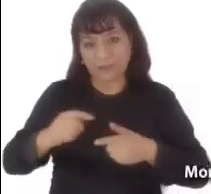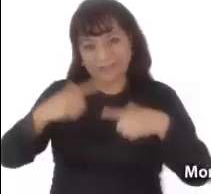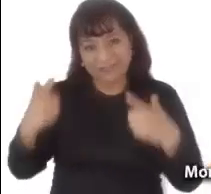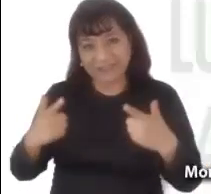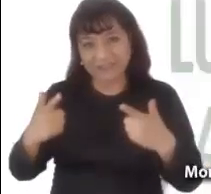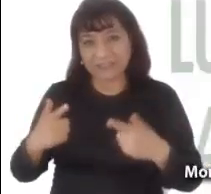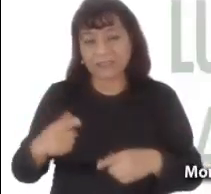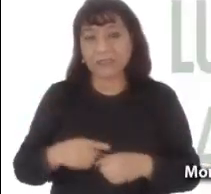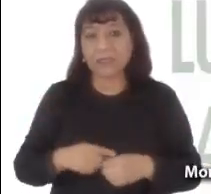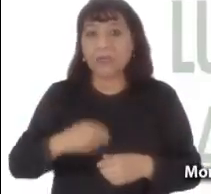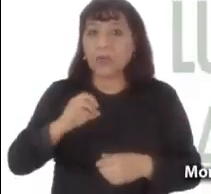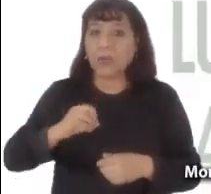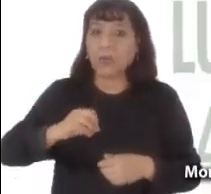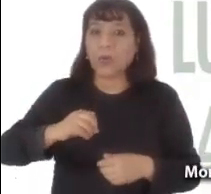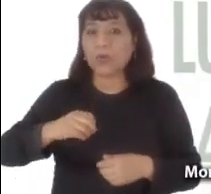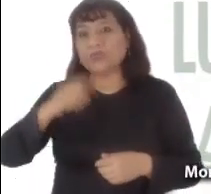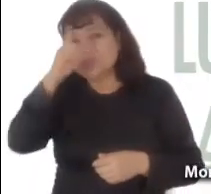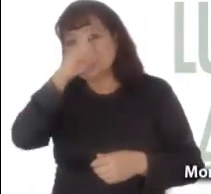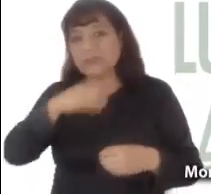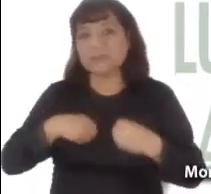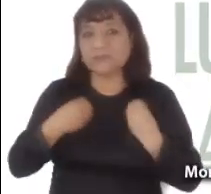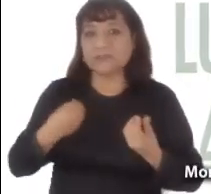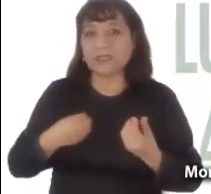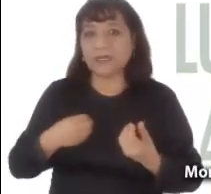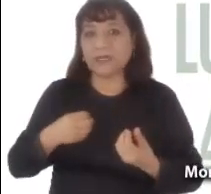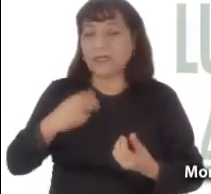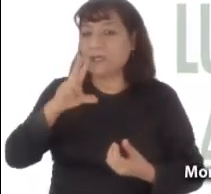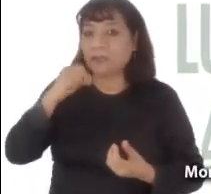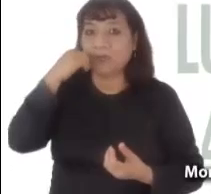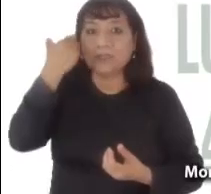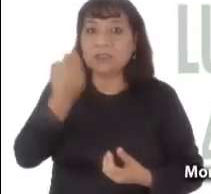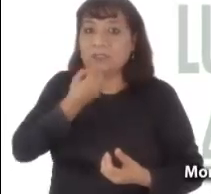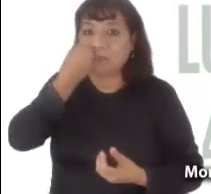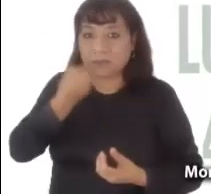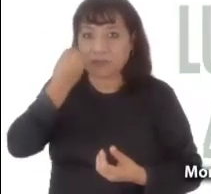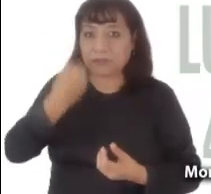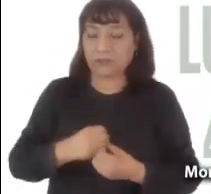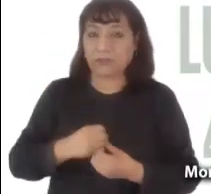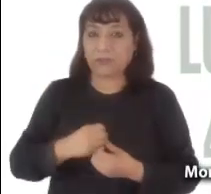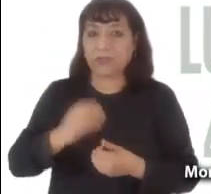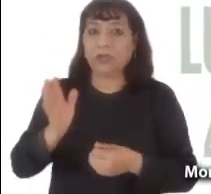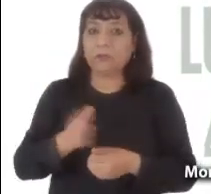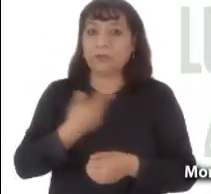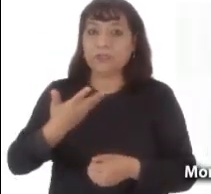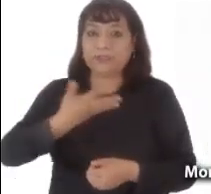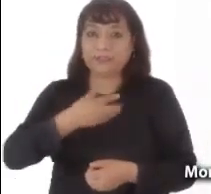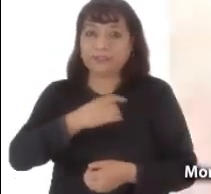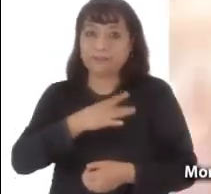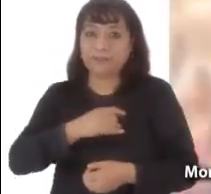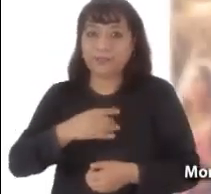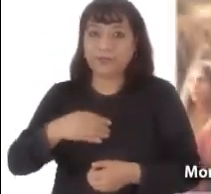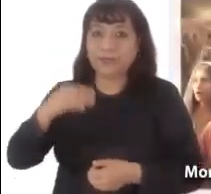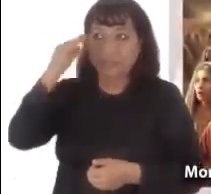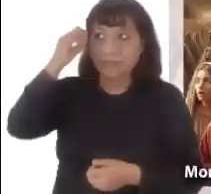o una caída muy fuerte, no se atreven a hacer oración, por temor a lo que el Señor pueda